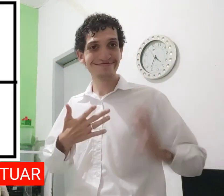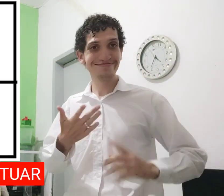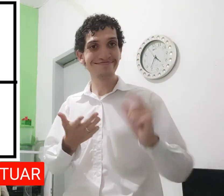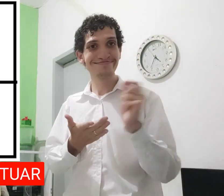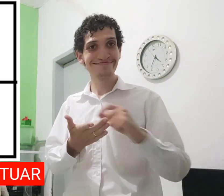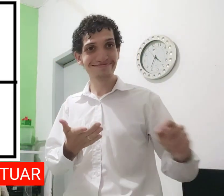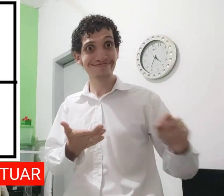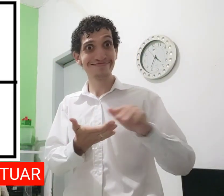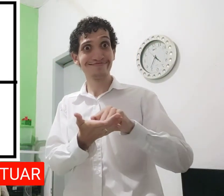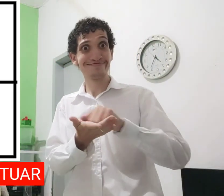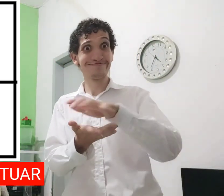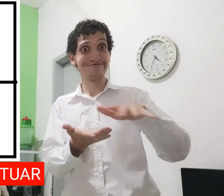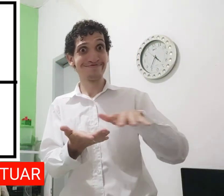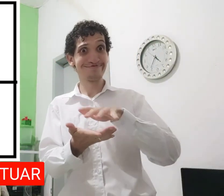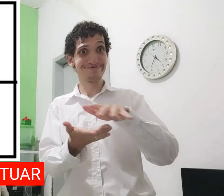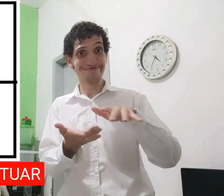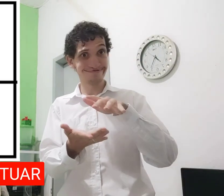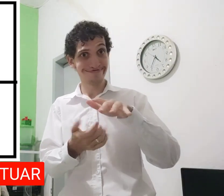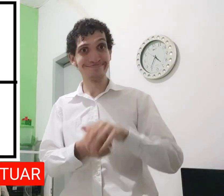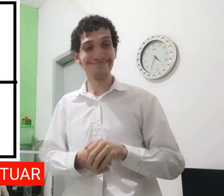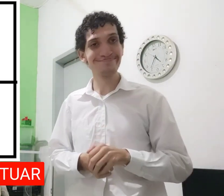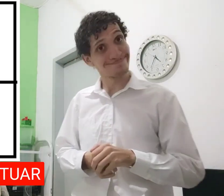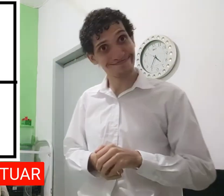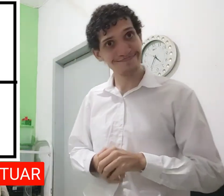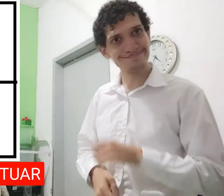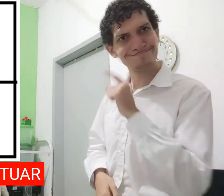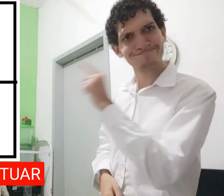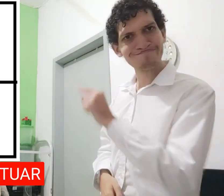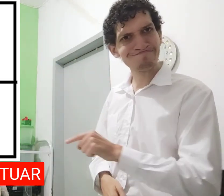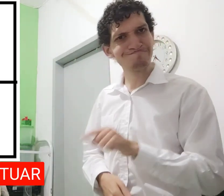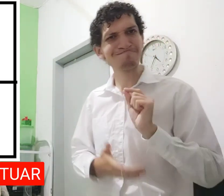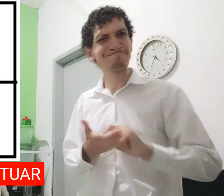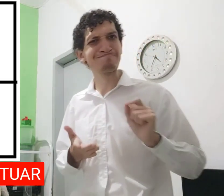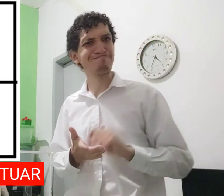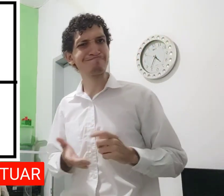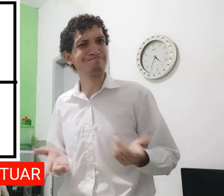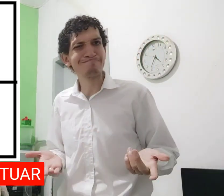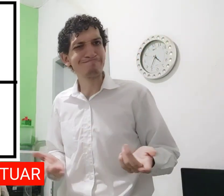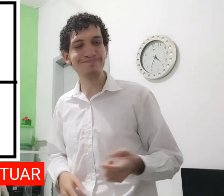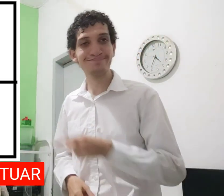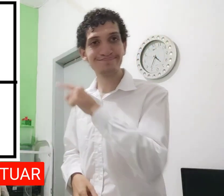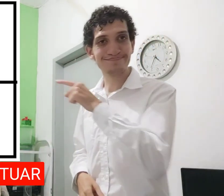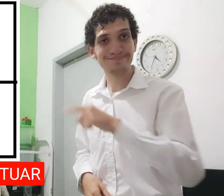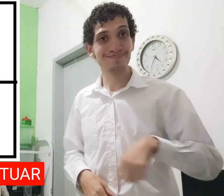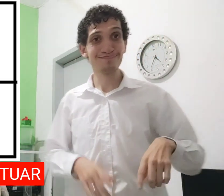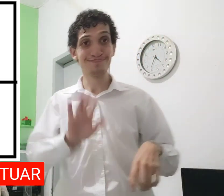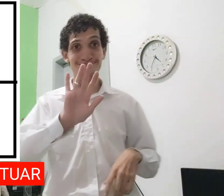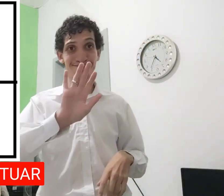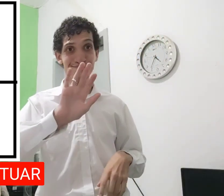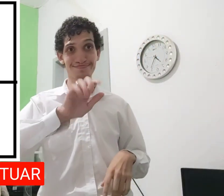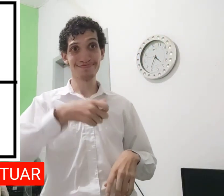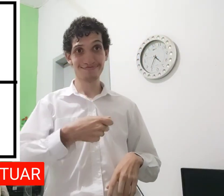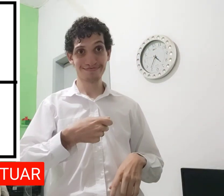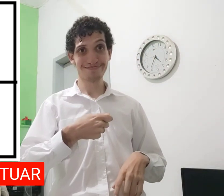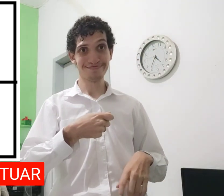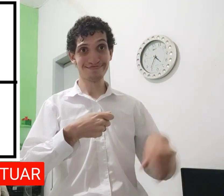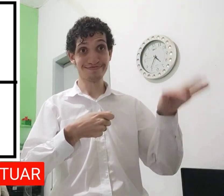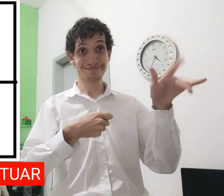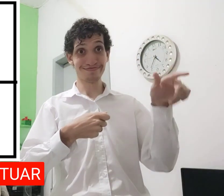Esse é o Ê! Este Lembra, e escrito. Esse o Ê e aqui tem escrito o Ê. aqui primeiro é a